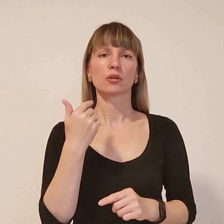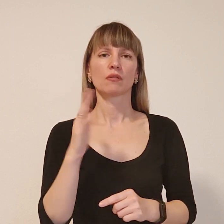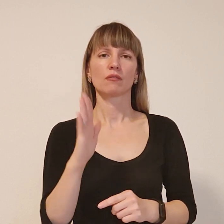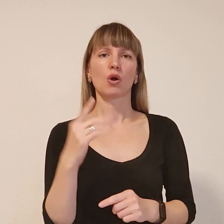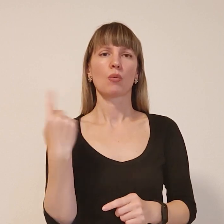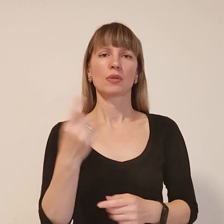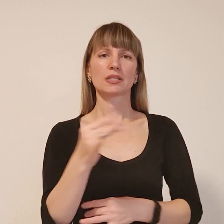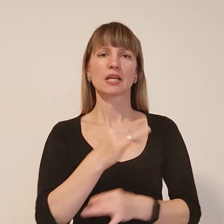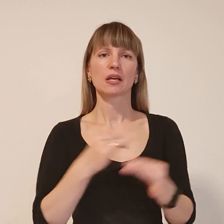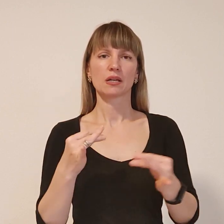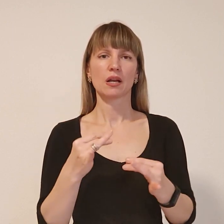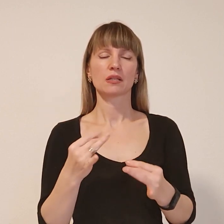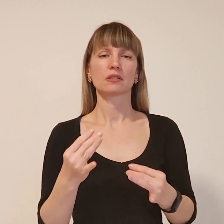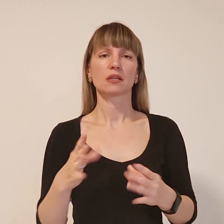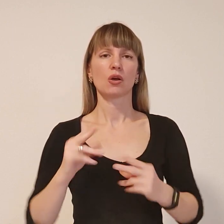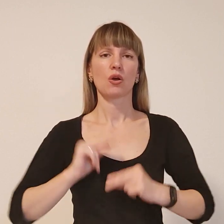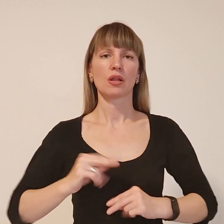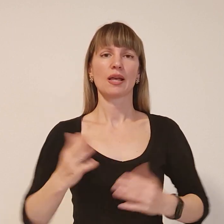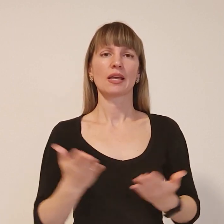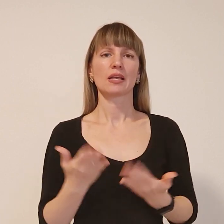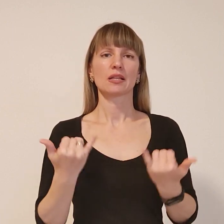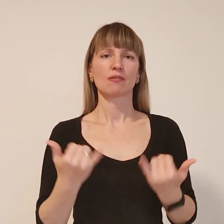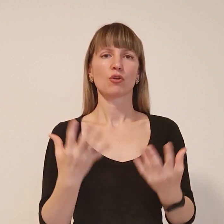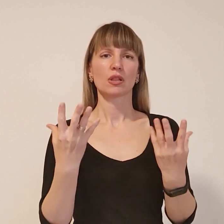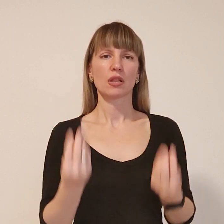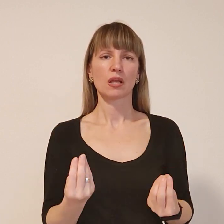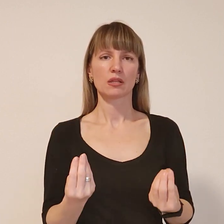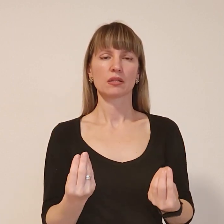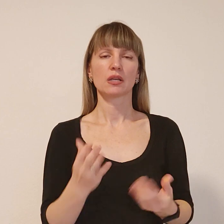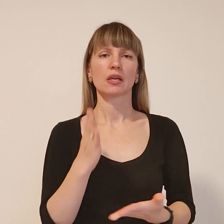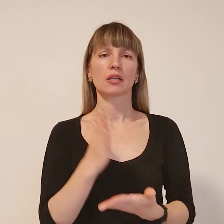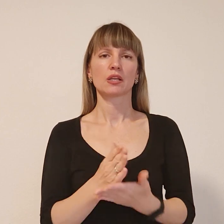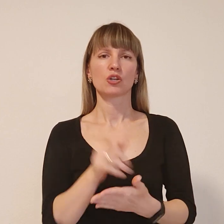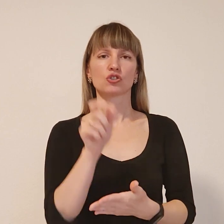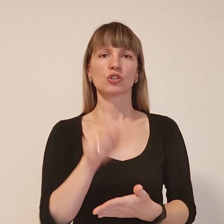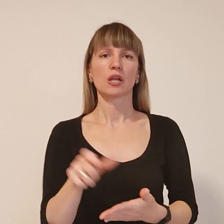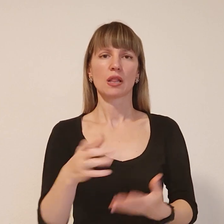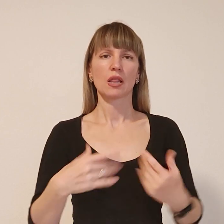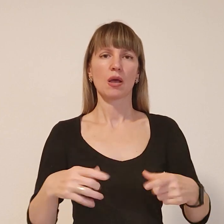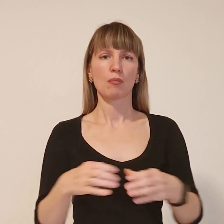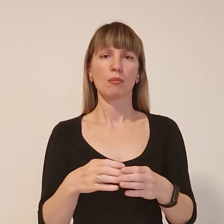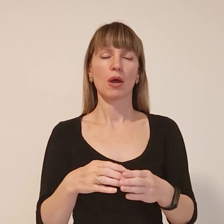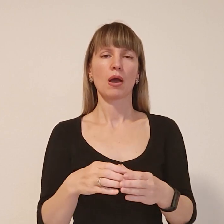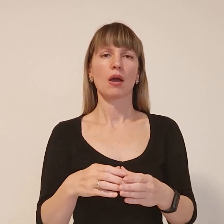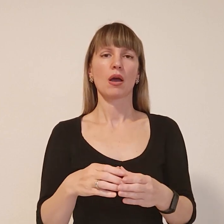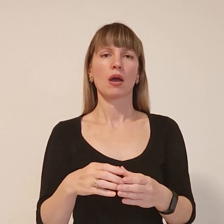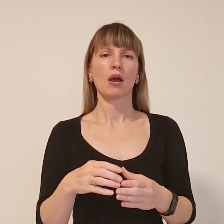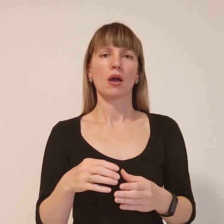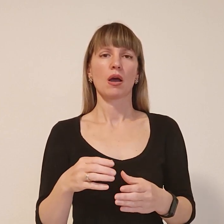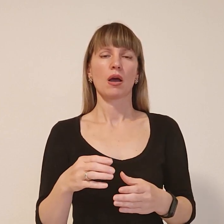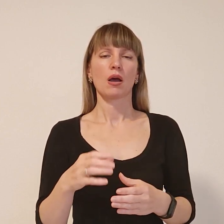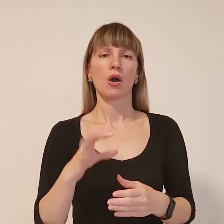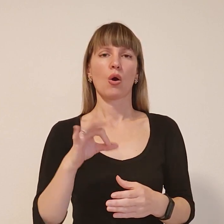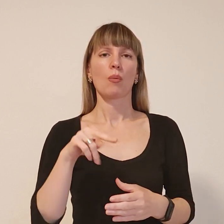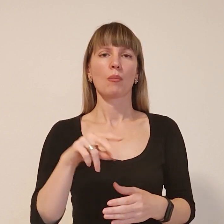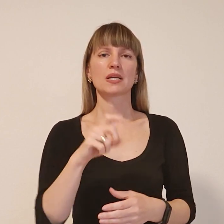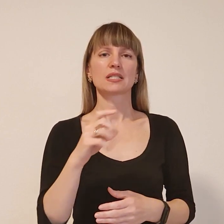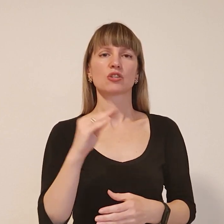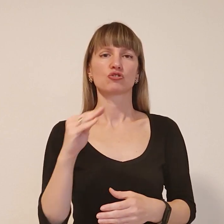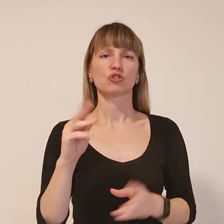раді, які на сьогоднішній день є членами партії, або фракції «Європейський блок», ми